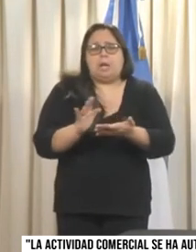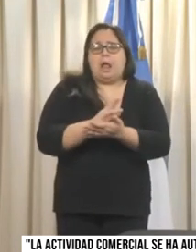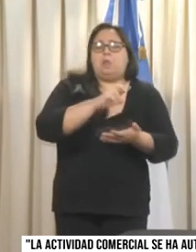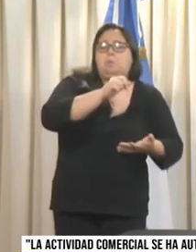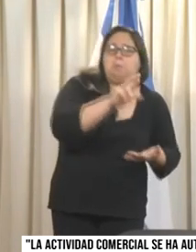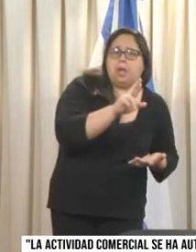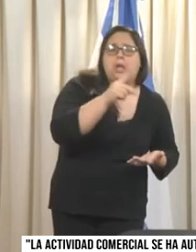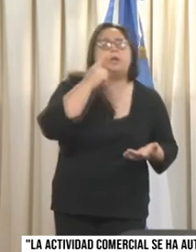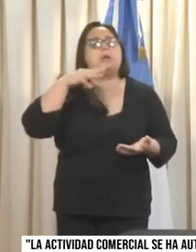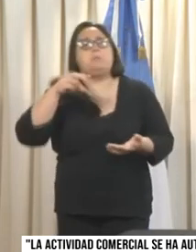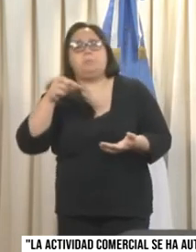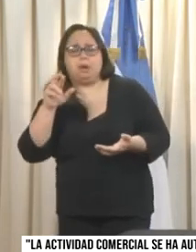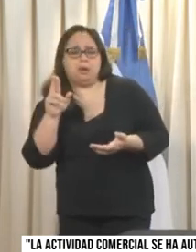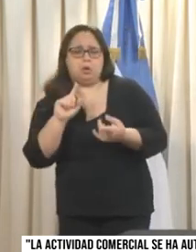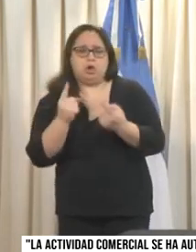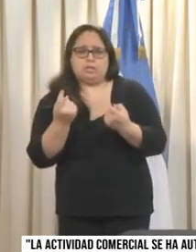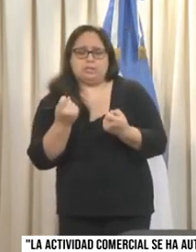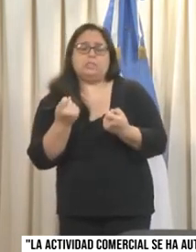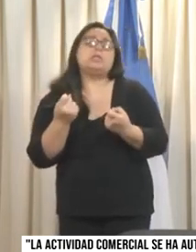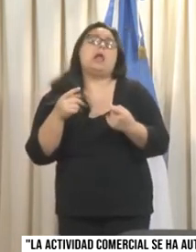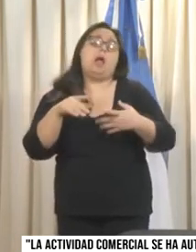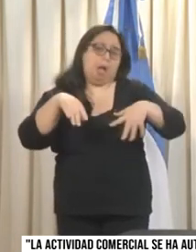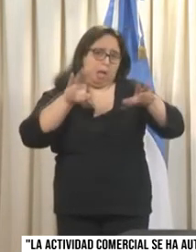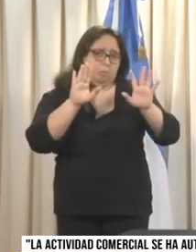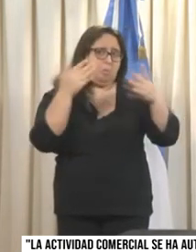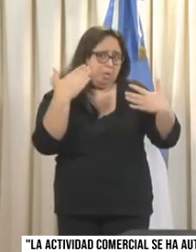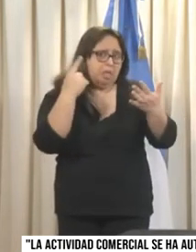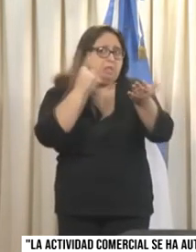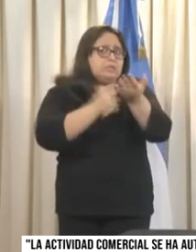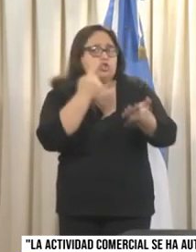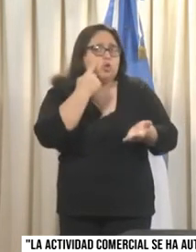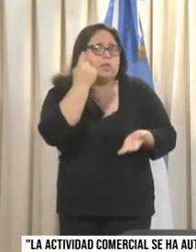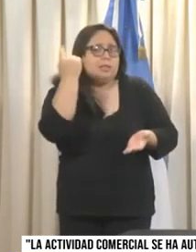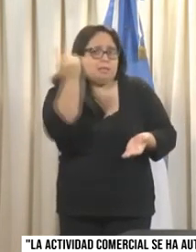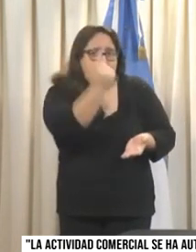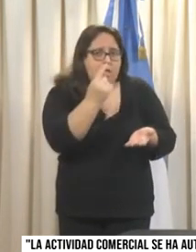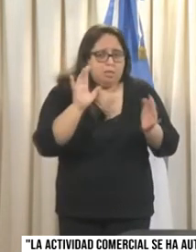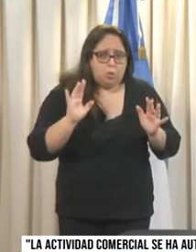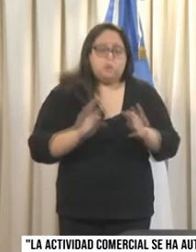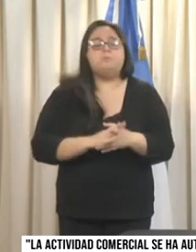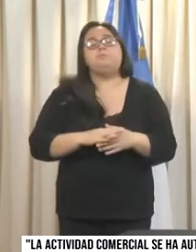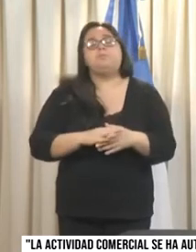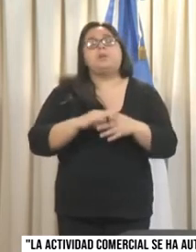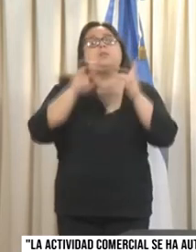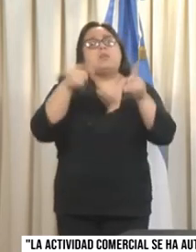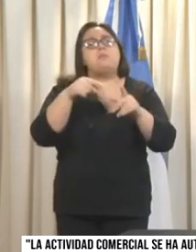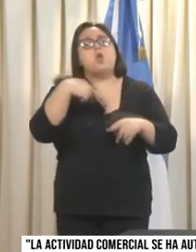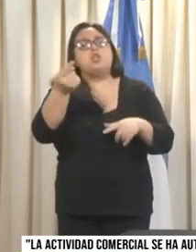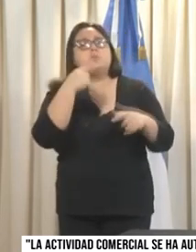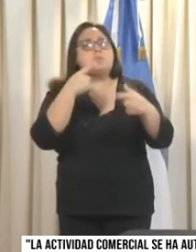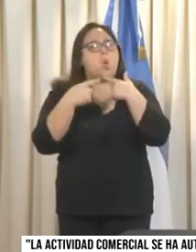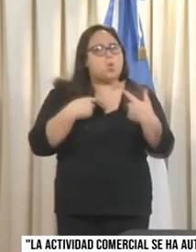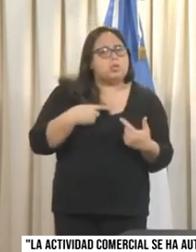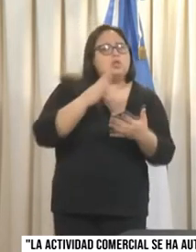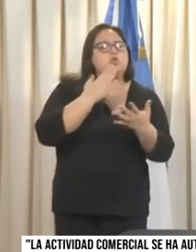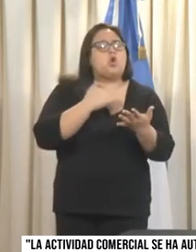concurrir a los comercios, va a poder justamente determinarlos. Hay consultas también sobre los centros comerciales,